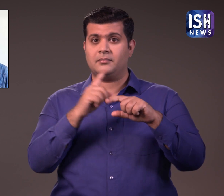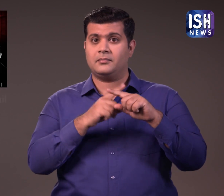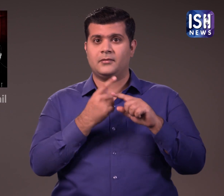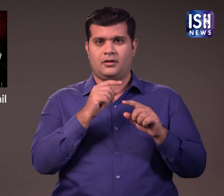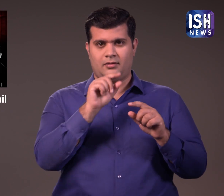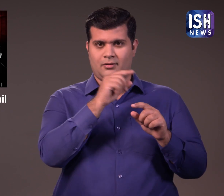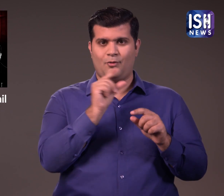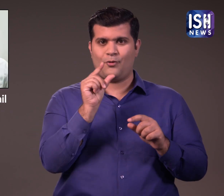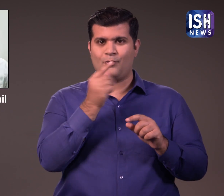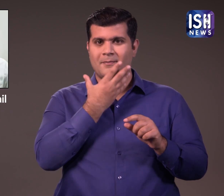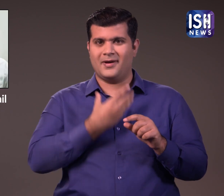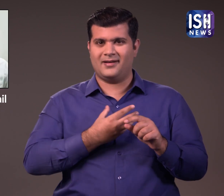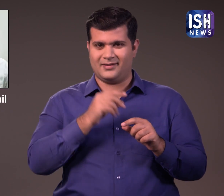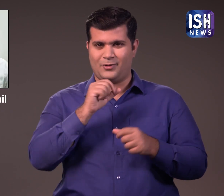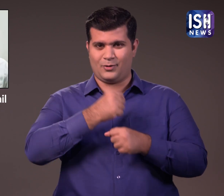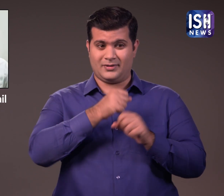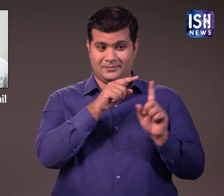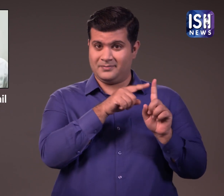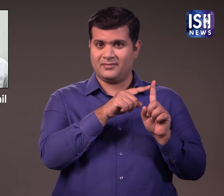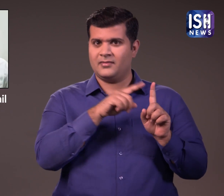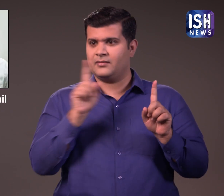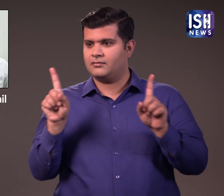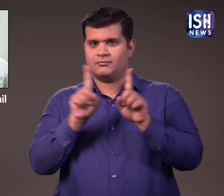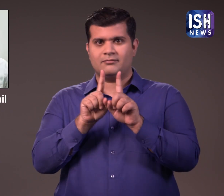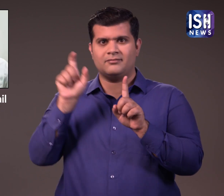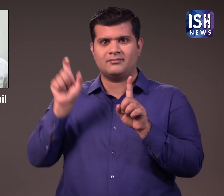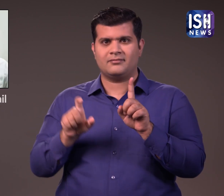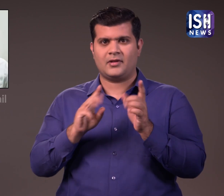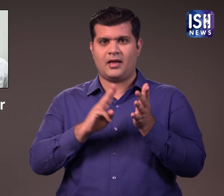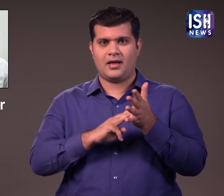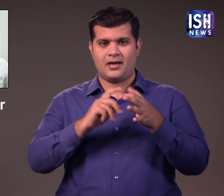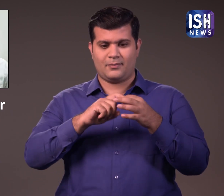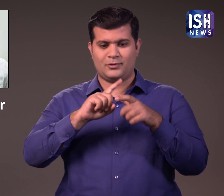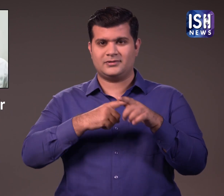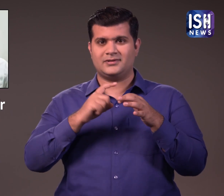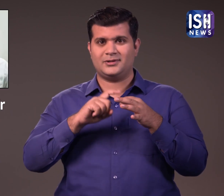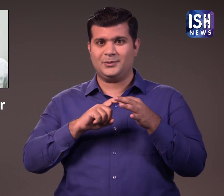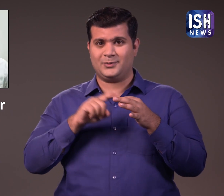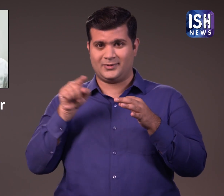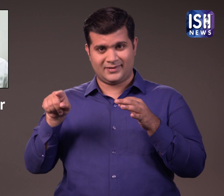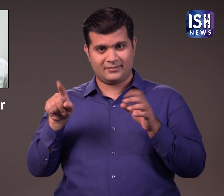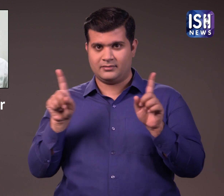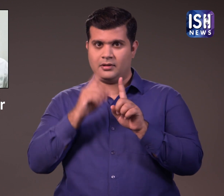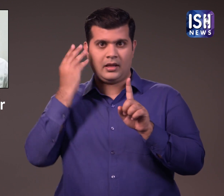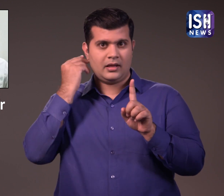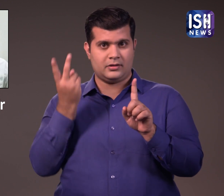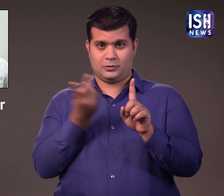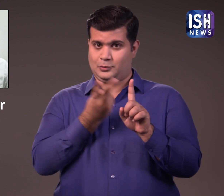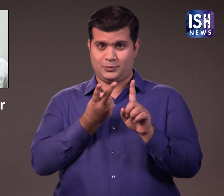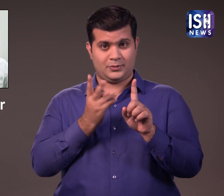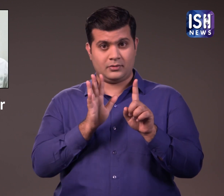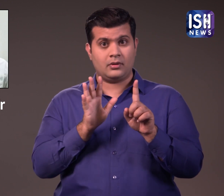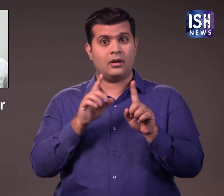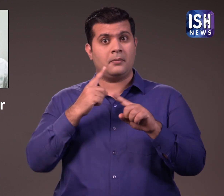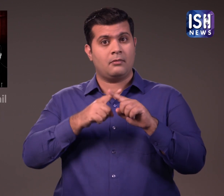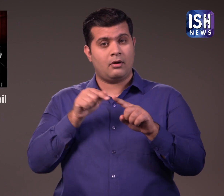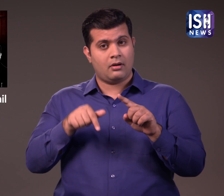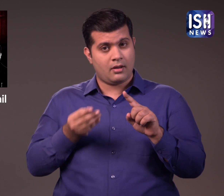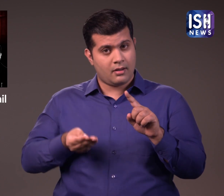इस रैकेट में सुनने वाले दो व्यक्ति थे उमर गौतम और मुफ्ती काजिर जहांगिर काजमी एक अनए अपडेट